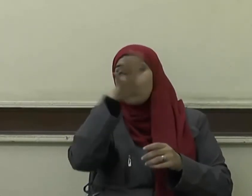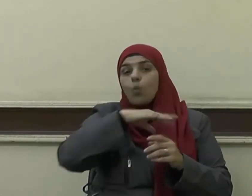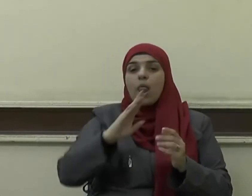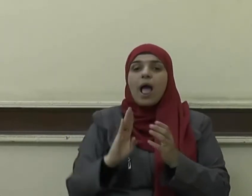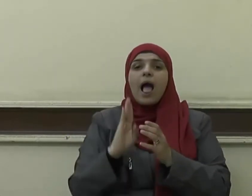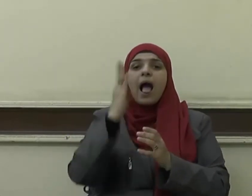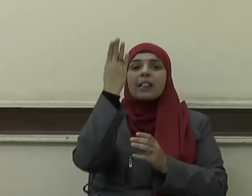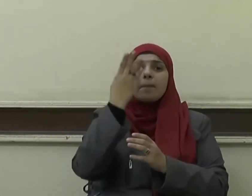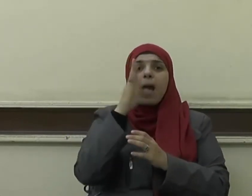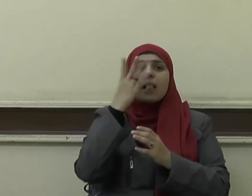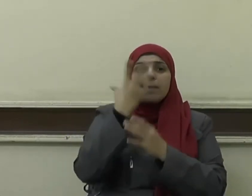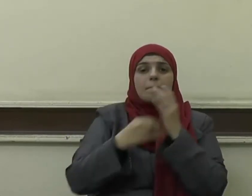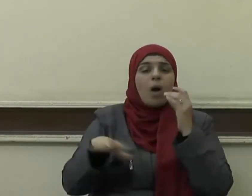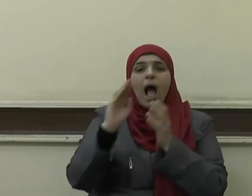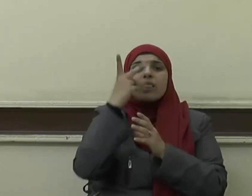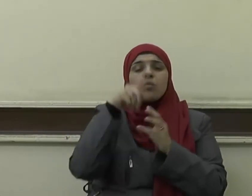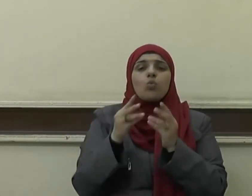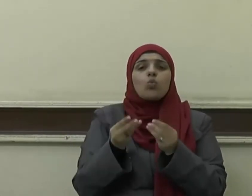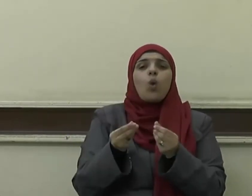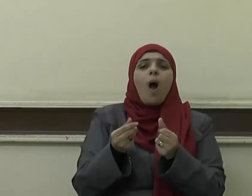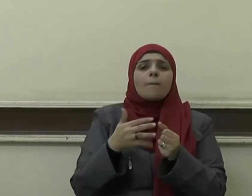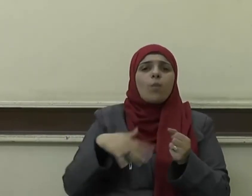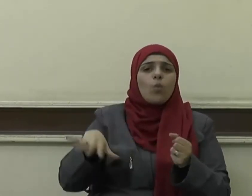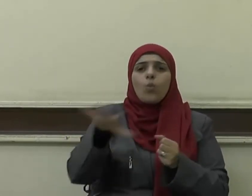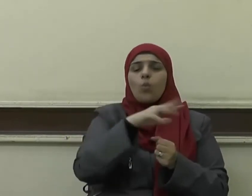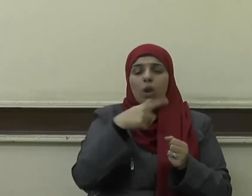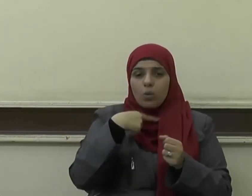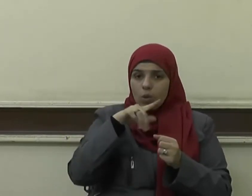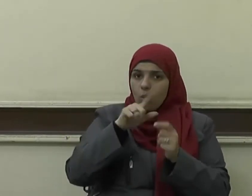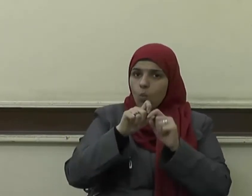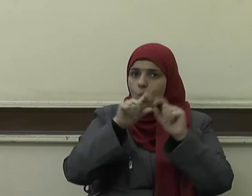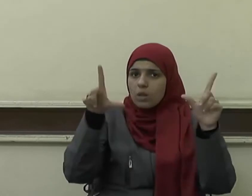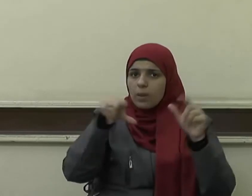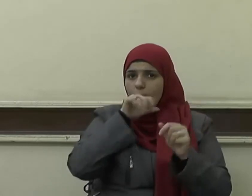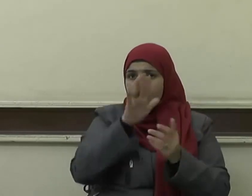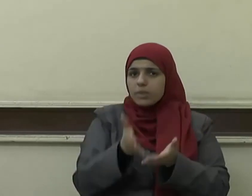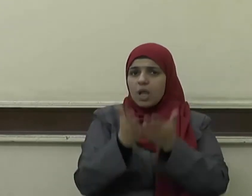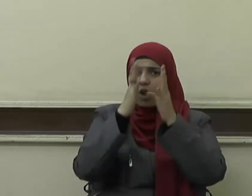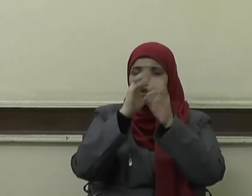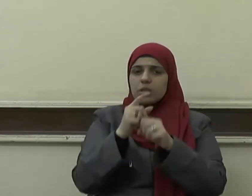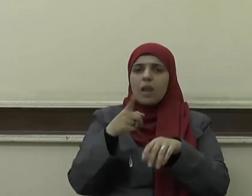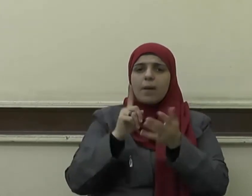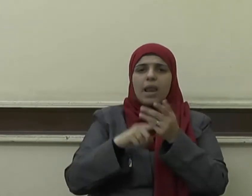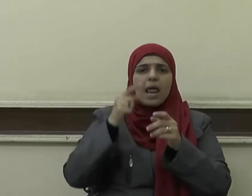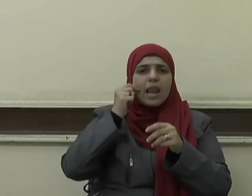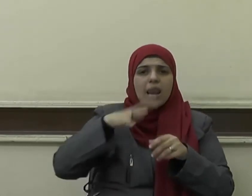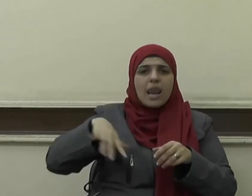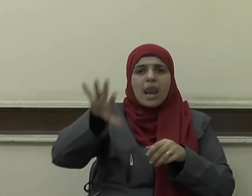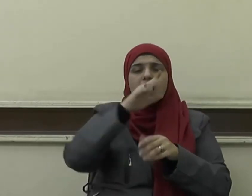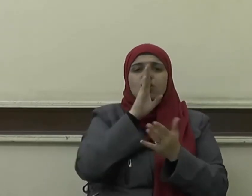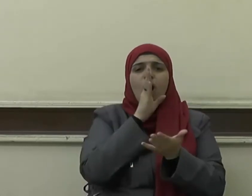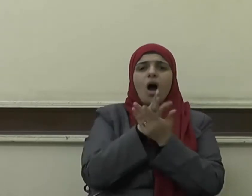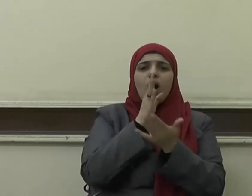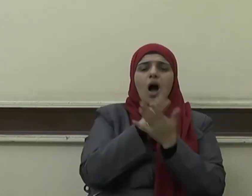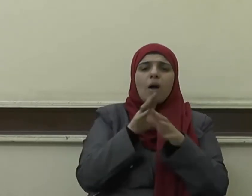وآدم من تراب كما بيّن النبي صلى الله عليه وسلم أن الناس متساوون في الحقوق